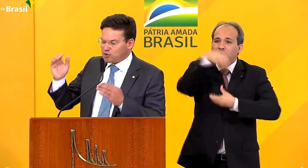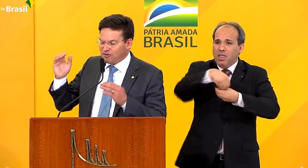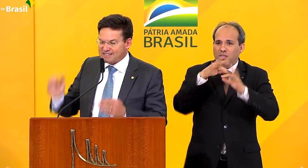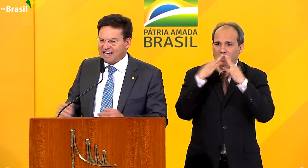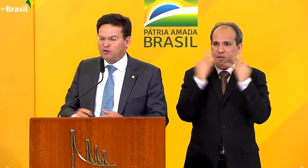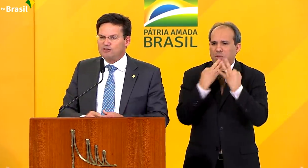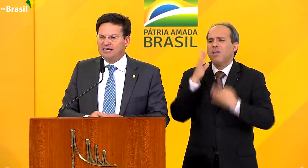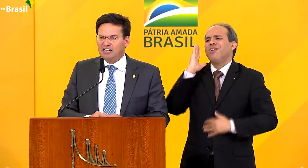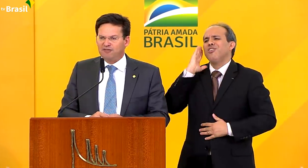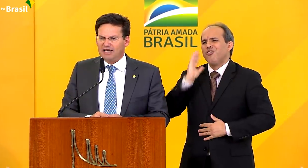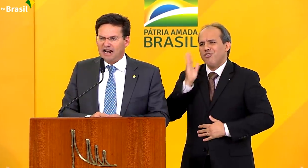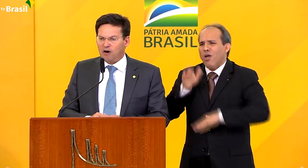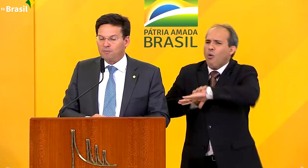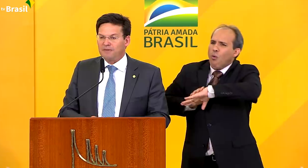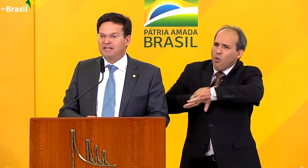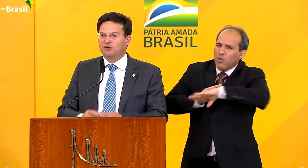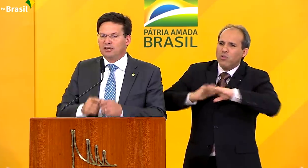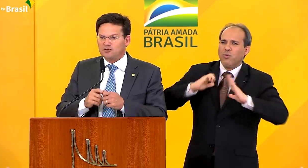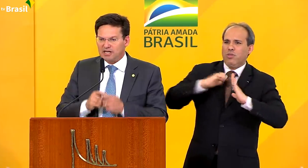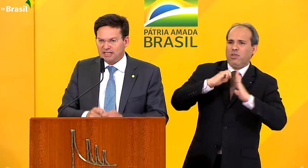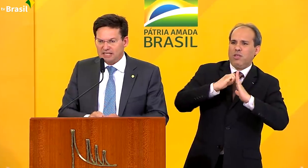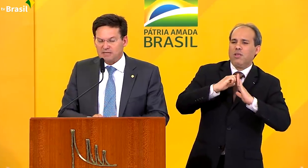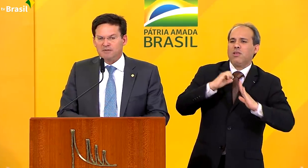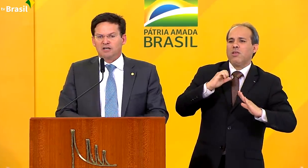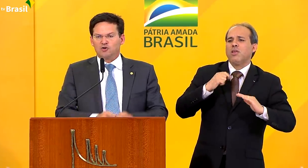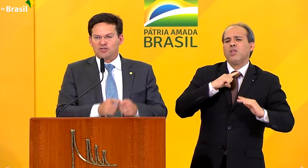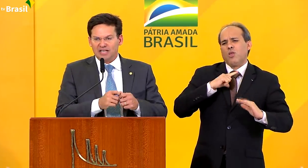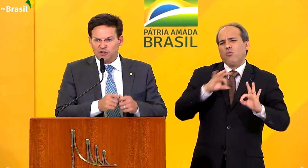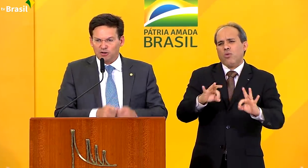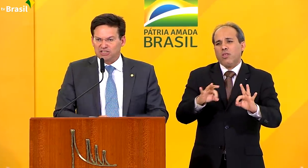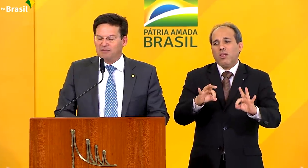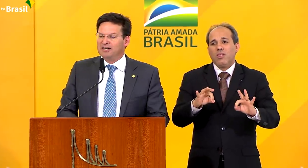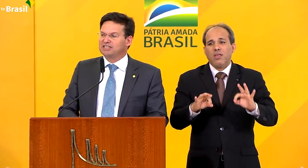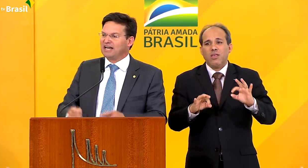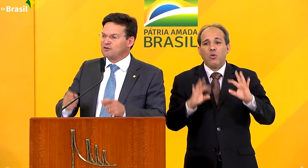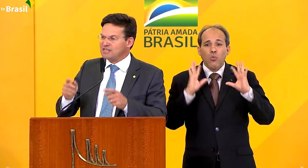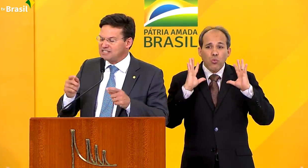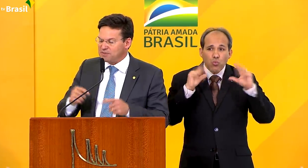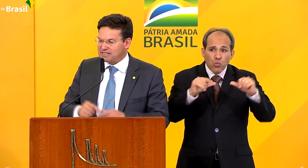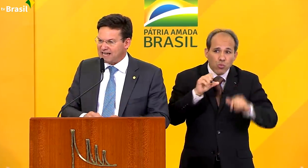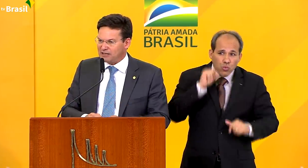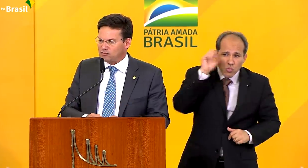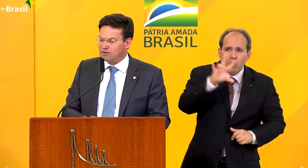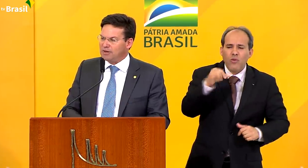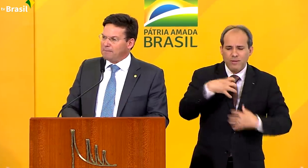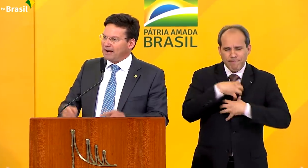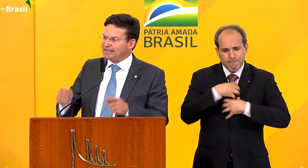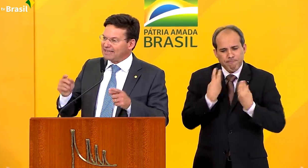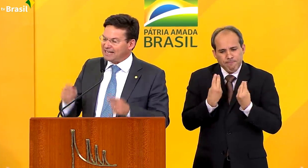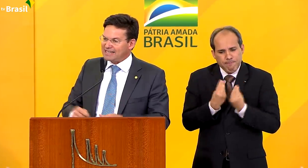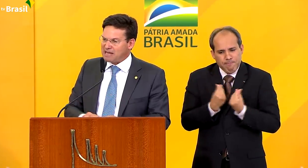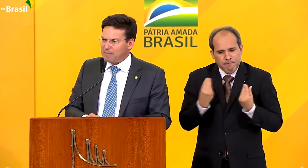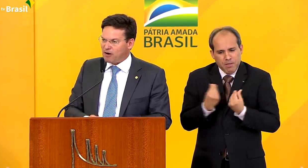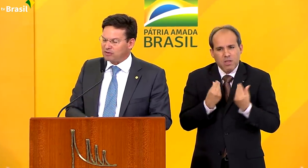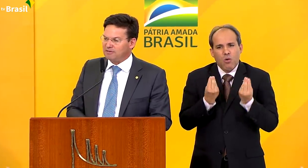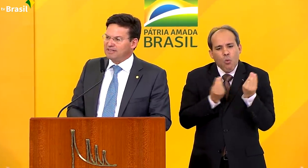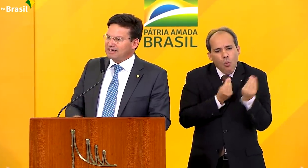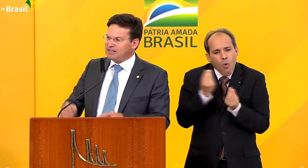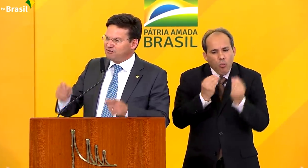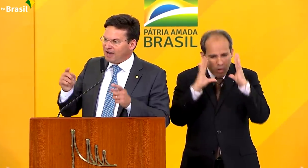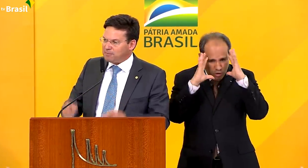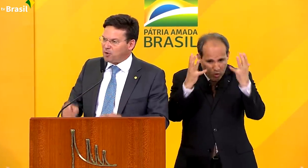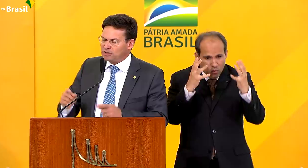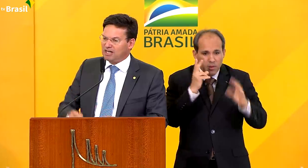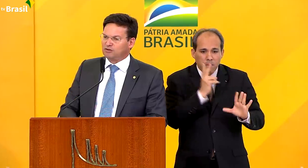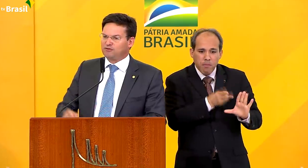Temos conversado com o Senado Federal e eu tenho certeza que os senadores também estarão sensibilizados para tratar dessa pauta